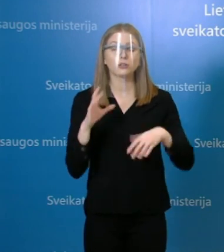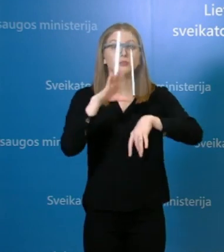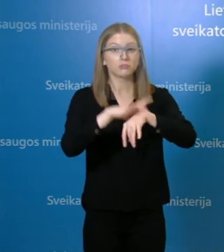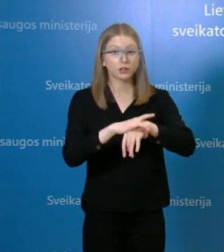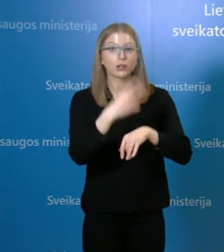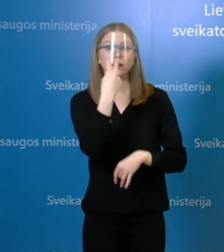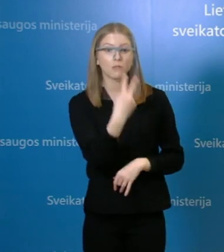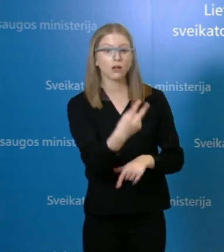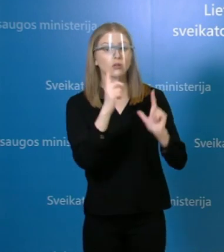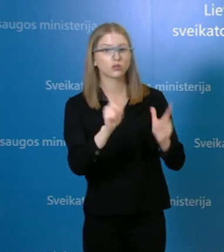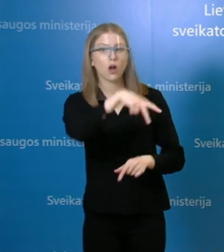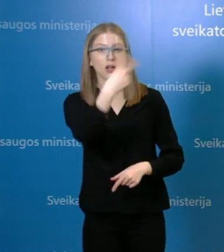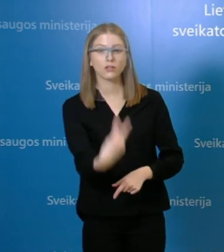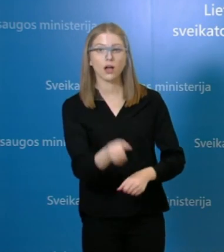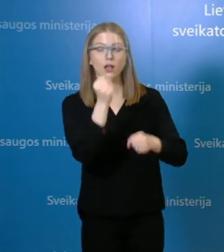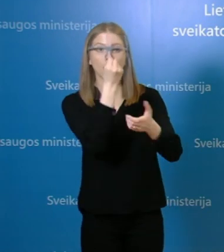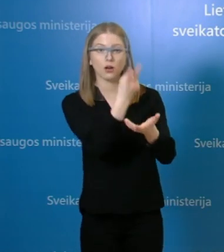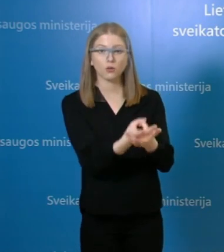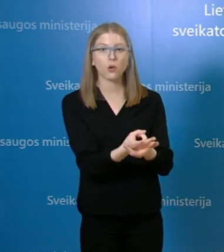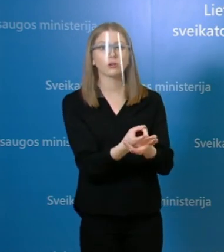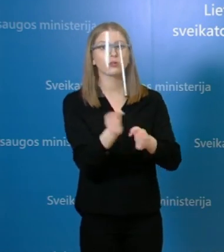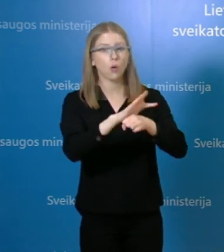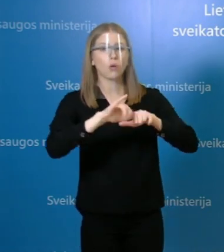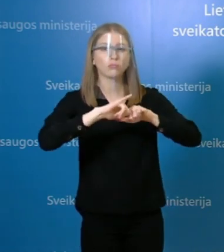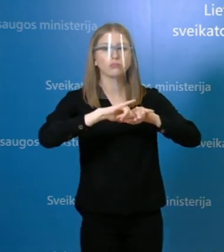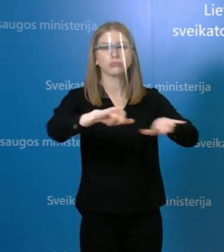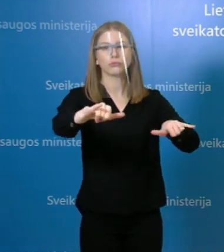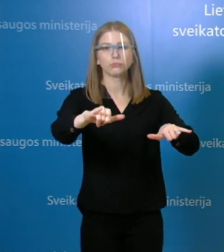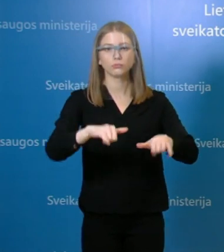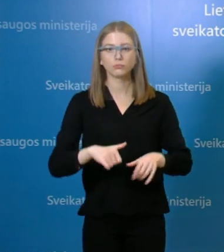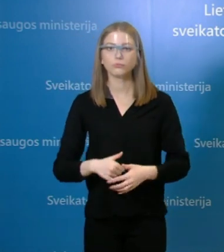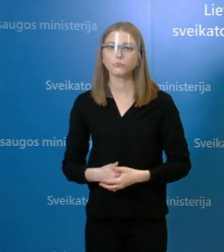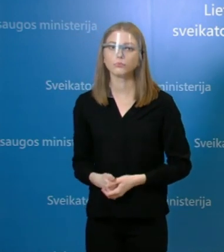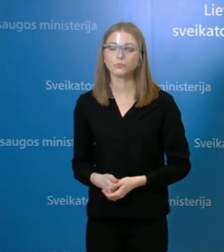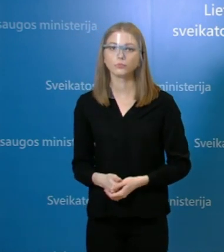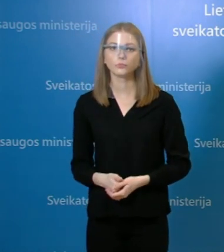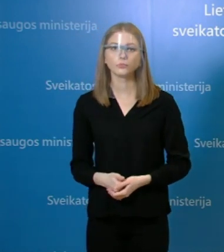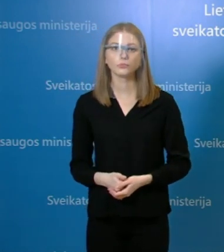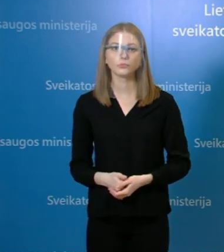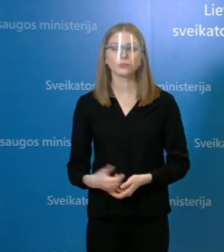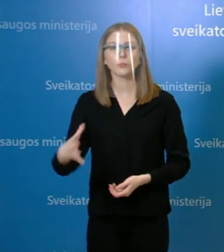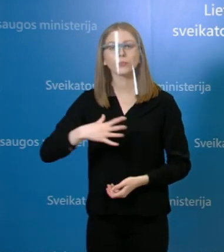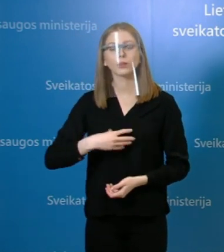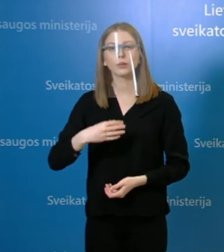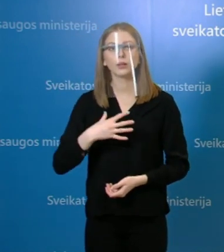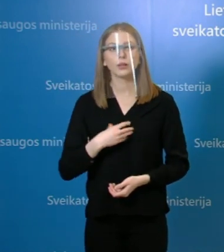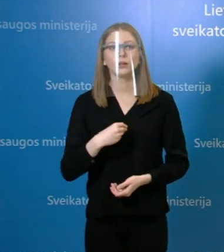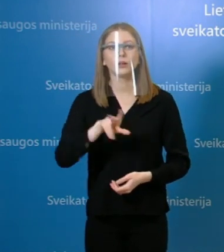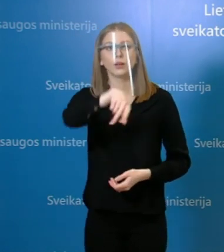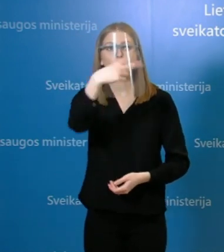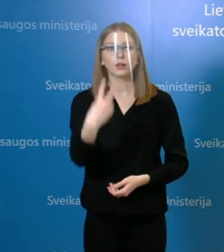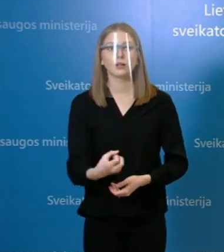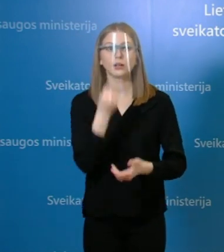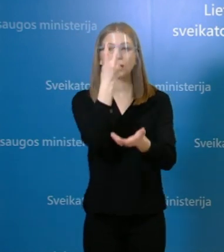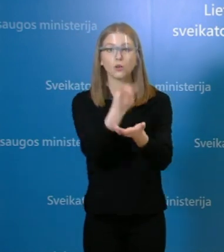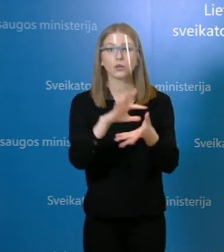židinys plečiasi labai gaila, kad jie asmens vykatos priežiūros įstaiga. Vilniaus miesto klinikinėje ligoninėje